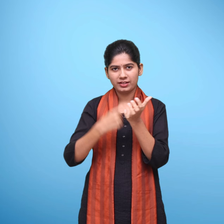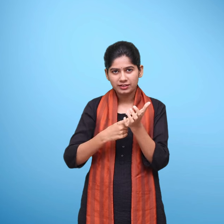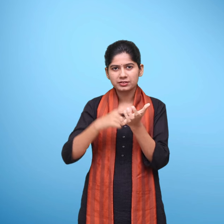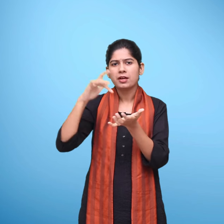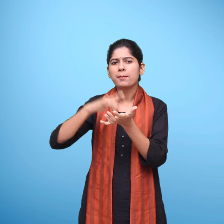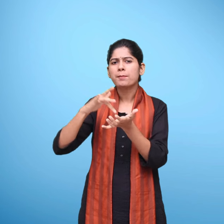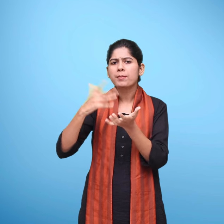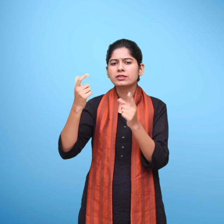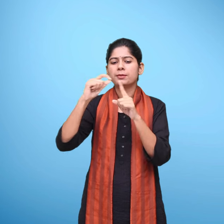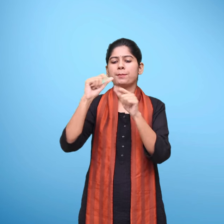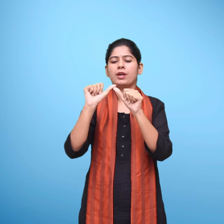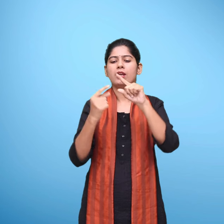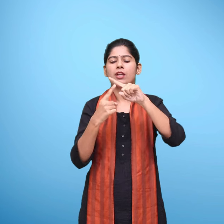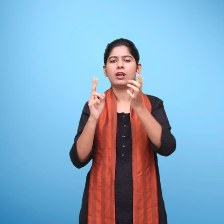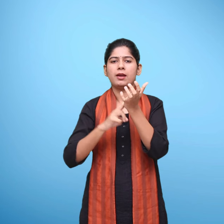बर्खा और मेघा